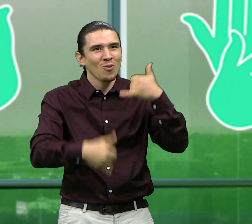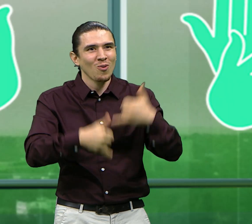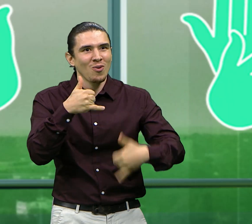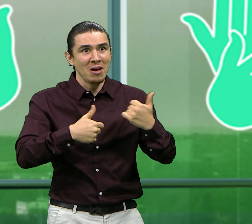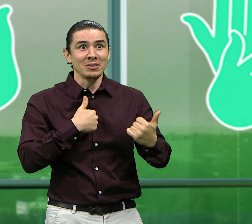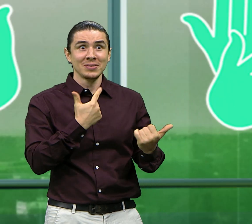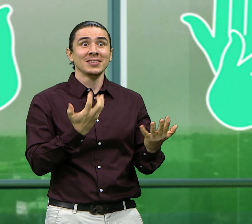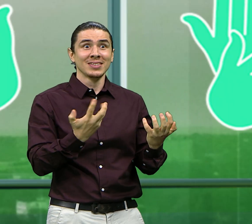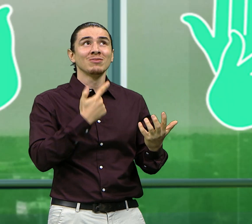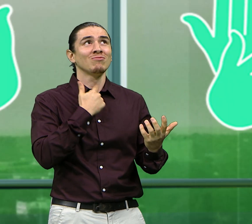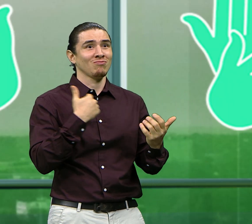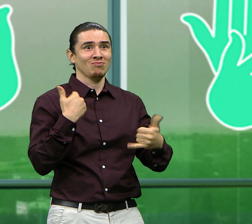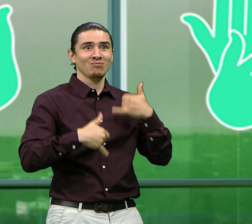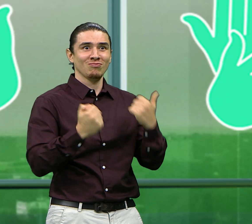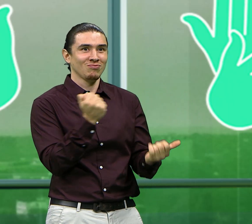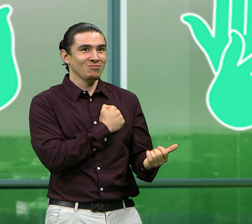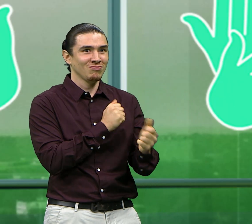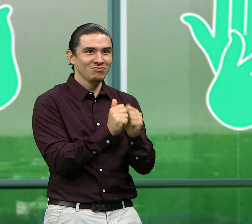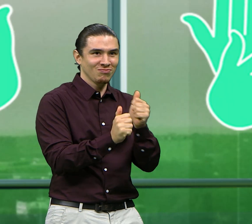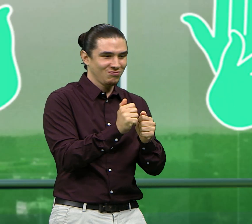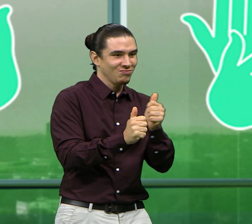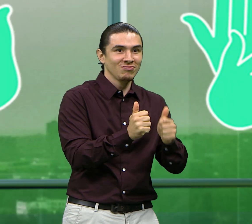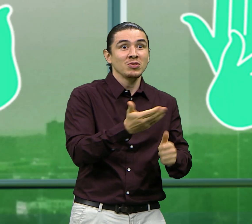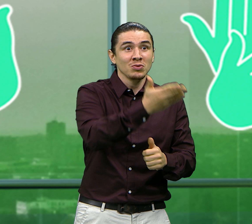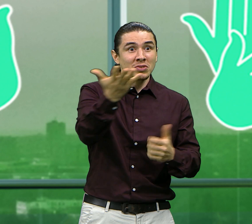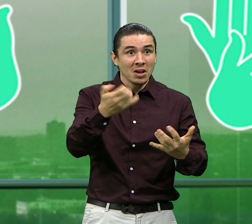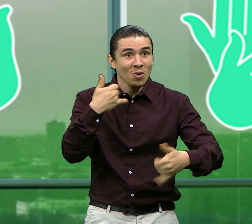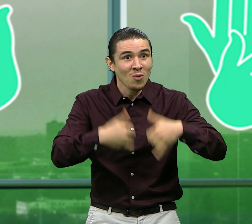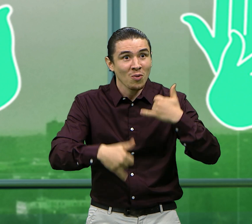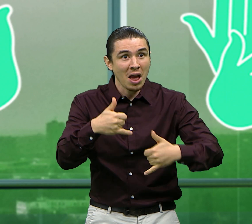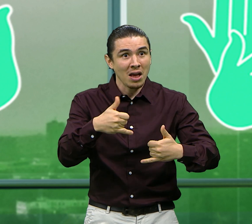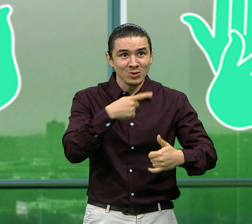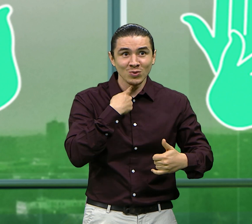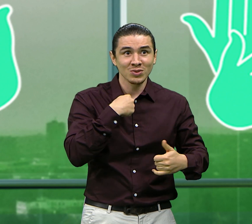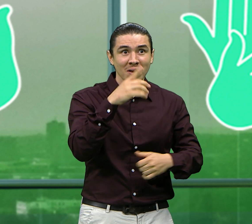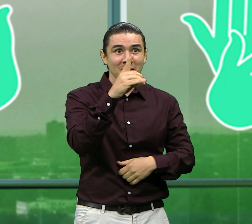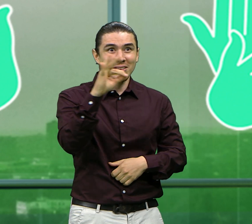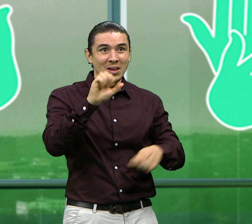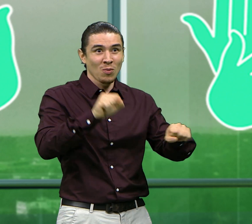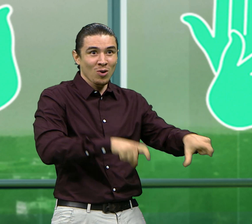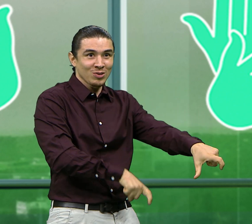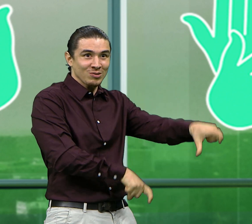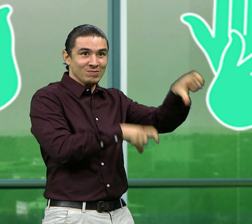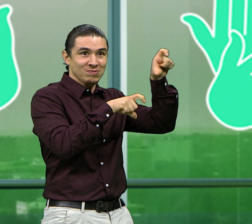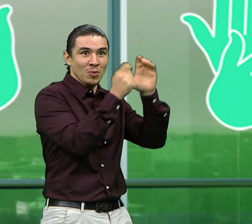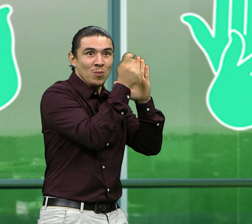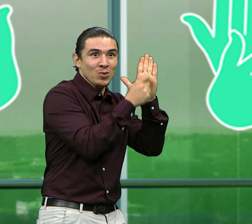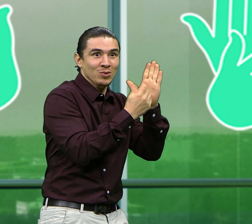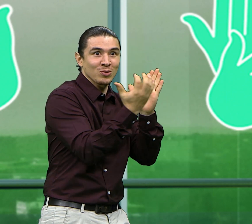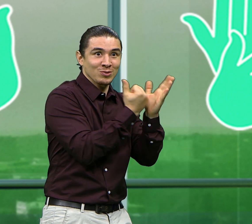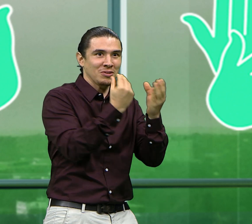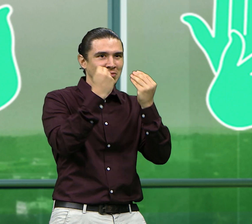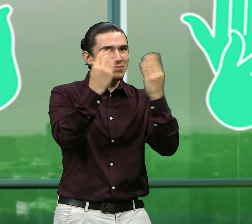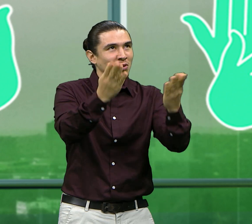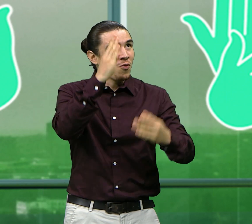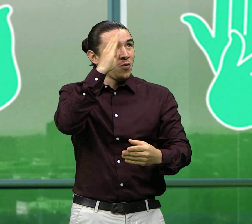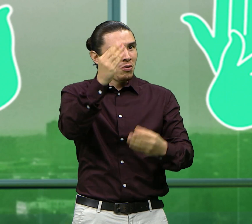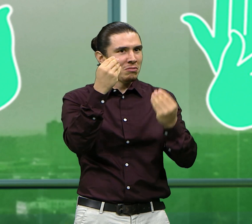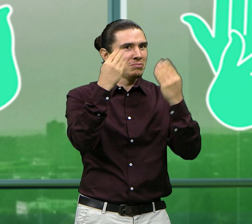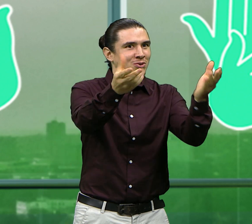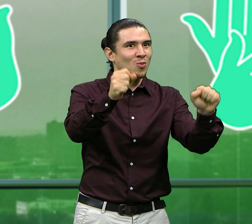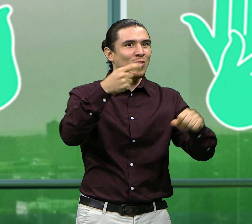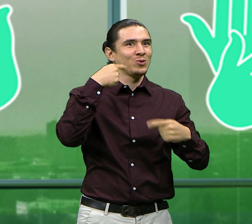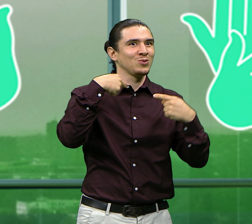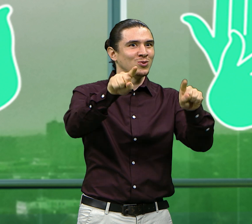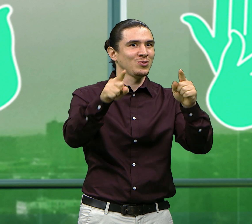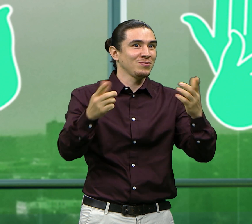Qué interesante y qué chévere este videojuego. La verdad es que me antoja mucho de jugarlo y me encantaría también competir por la